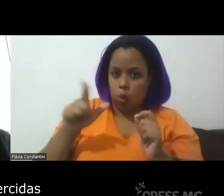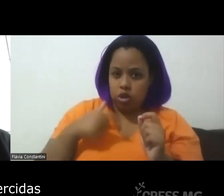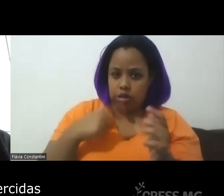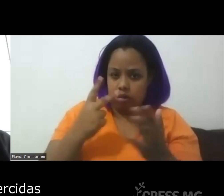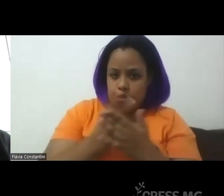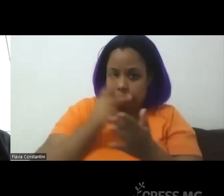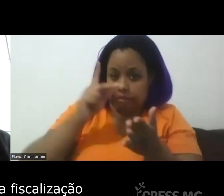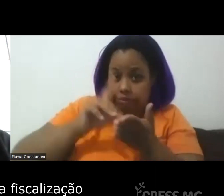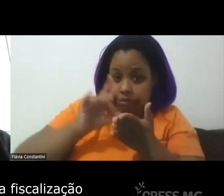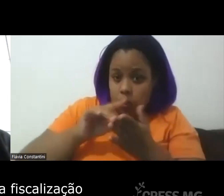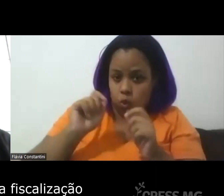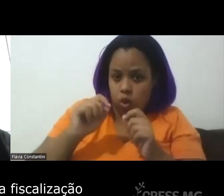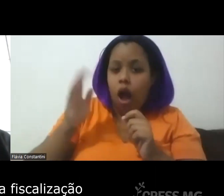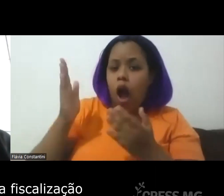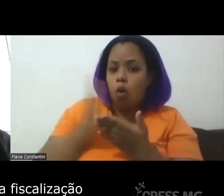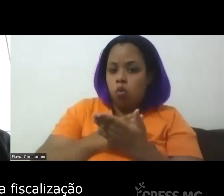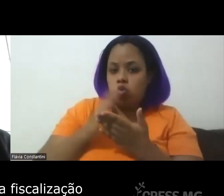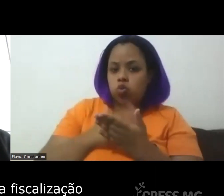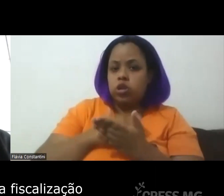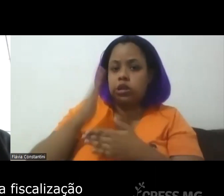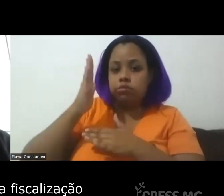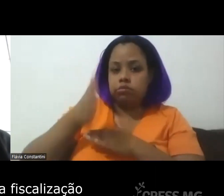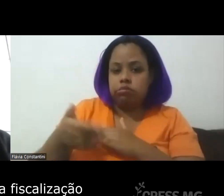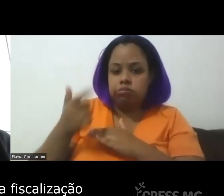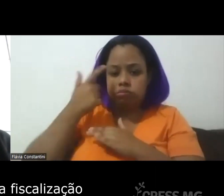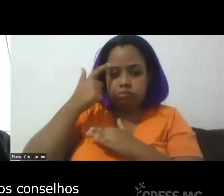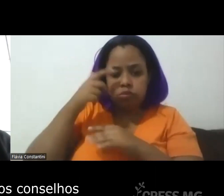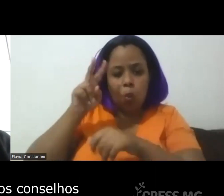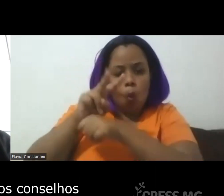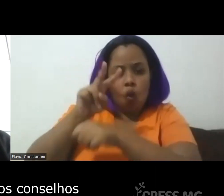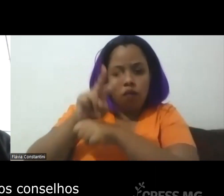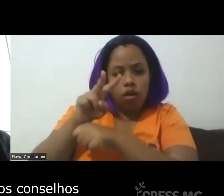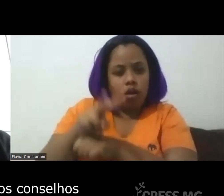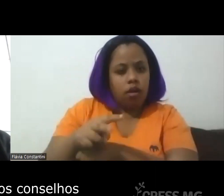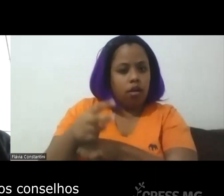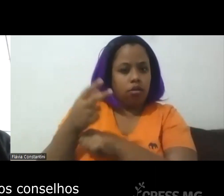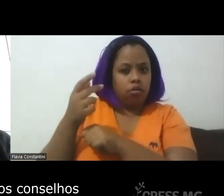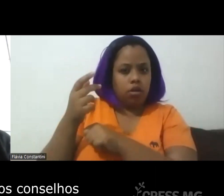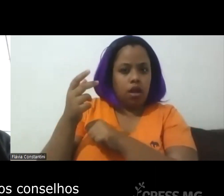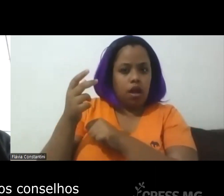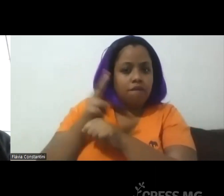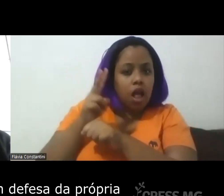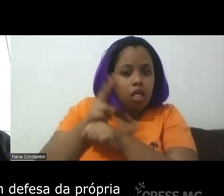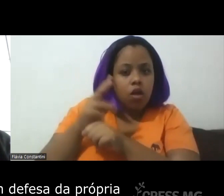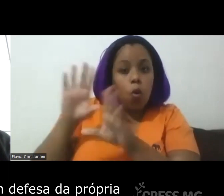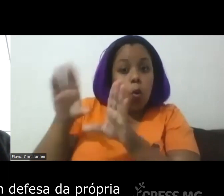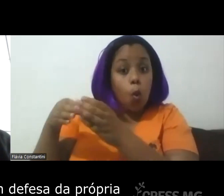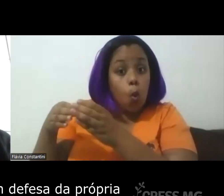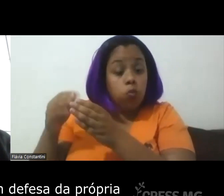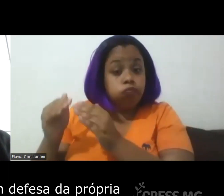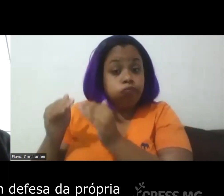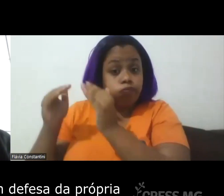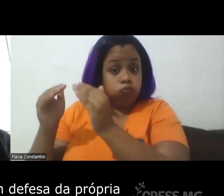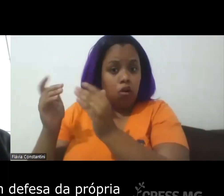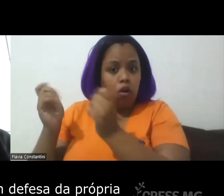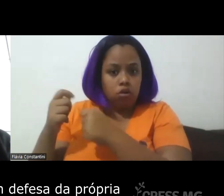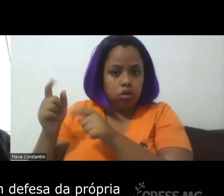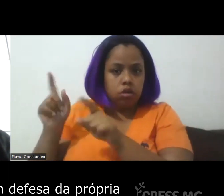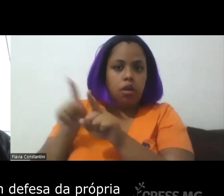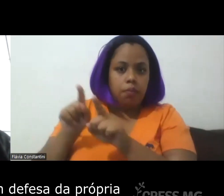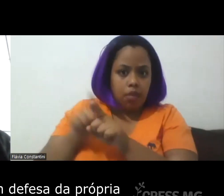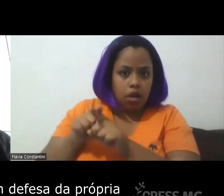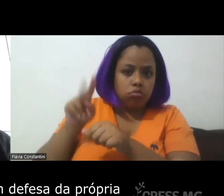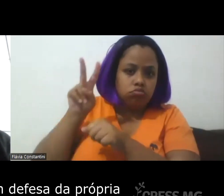exercidas sobre uma fiscalização dos nossos conselhos que o